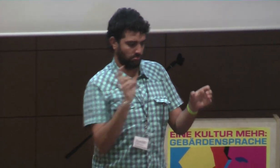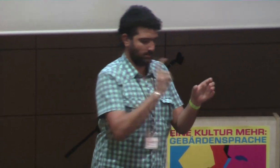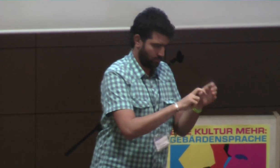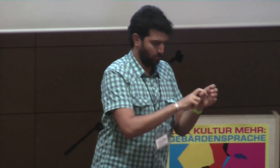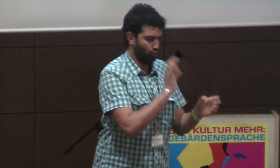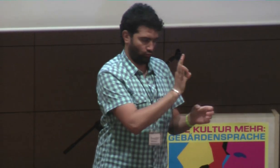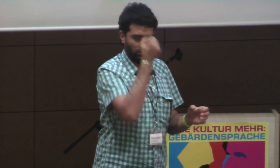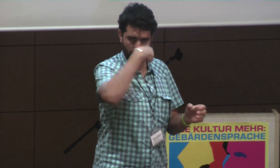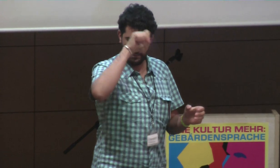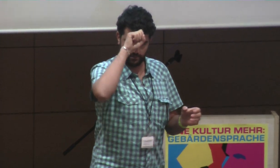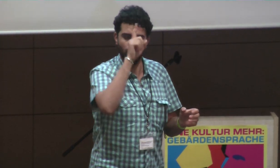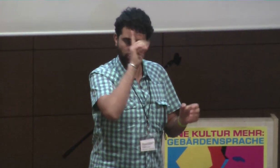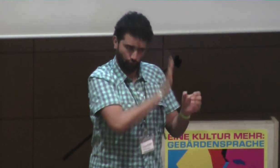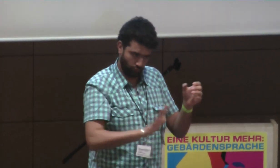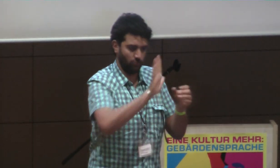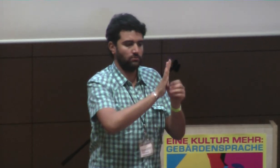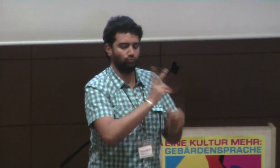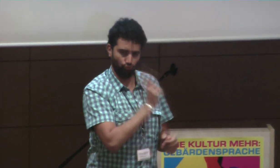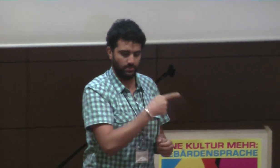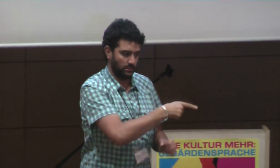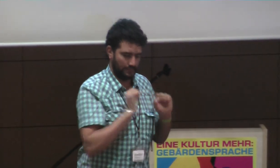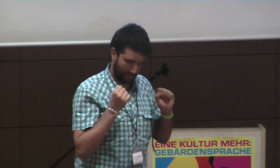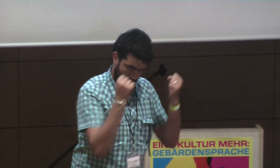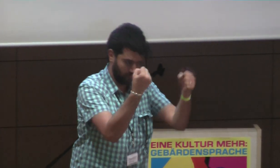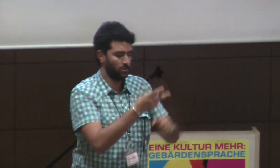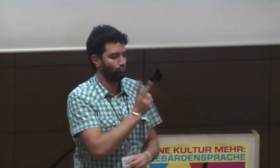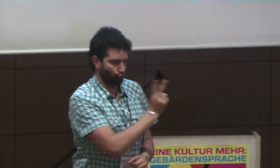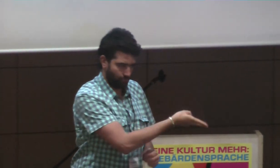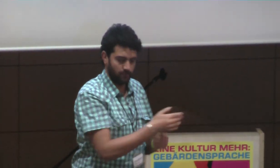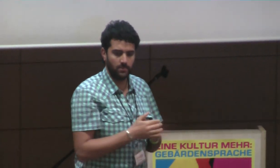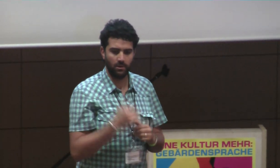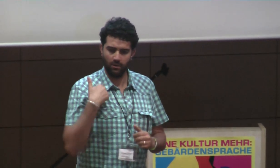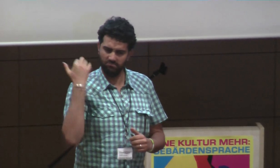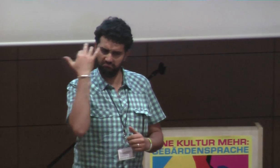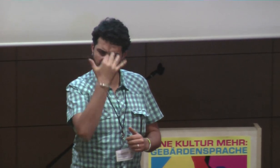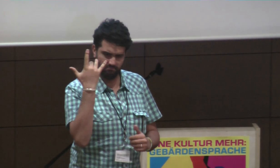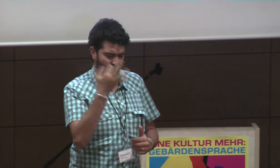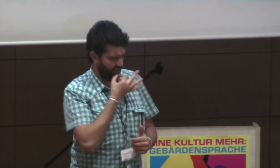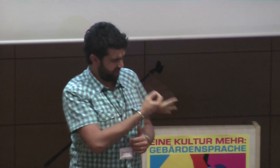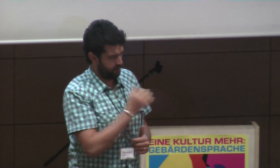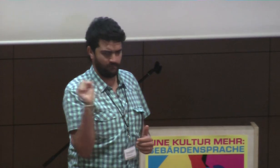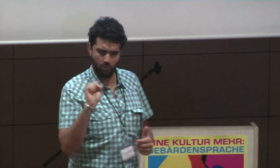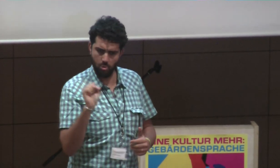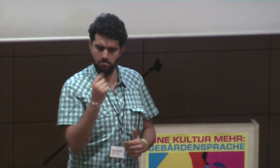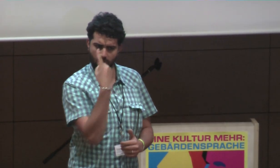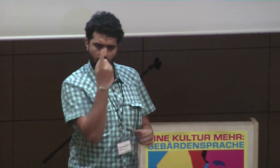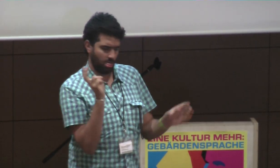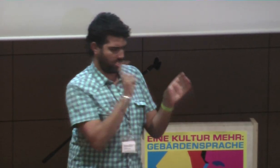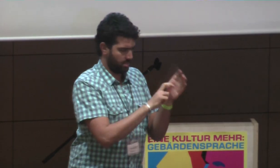Du bist ja, ähm, Mitglied der Grünen Partei geworden, in Berlin, ähm, und engagierst sich da sehr, und, was mich jetzt aber gewundert hat,